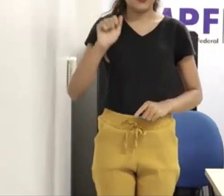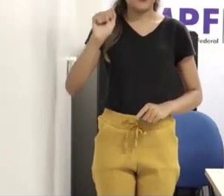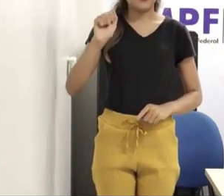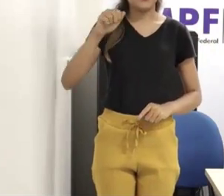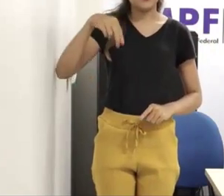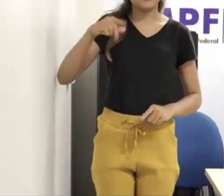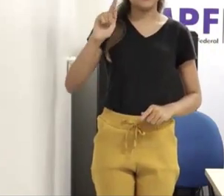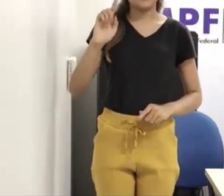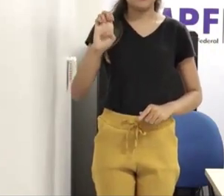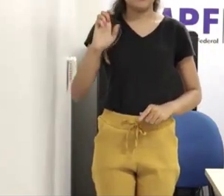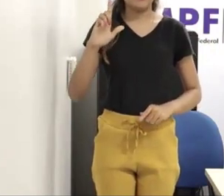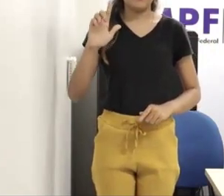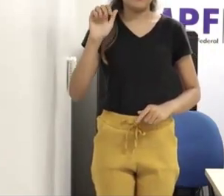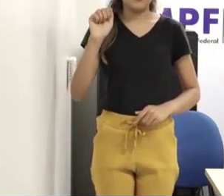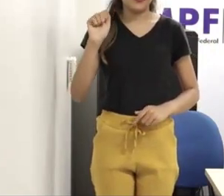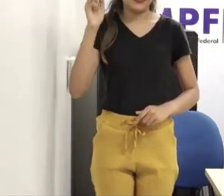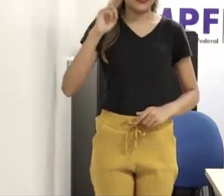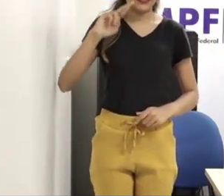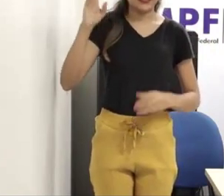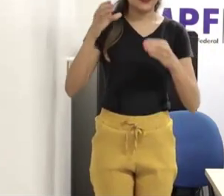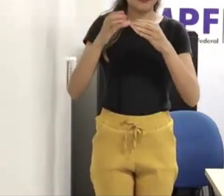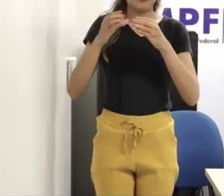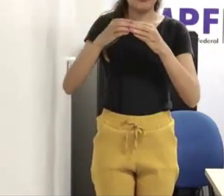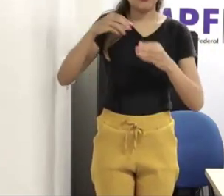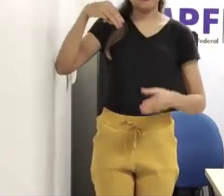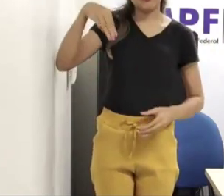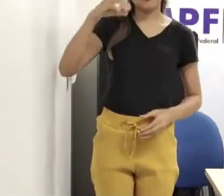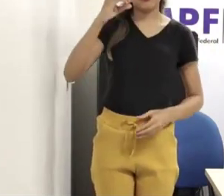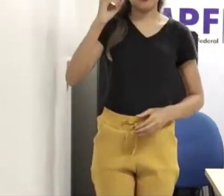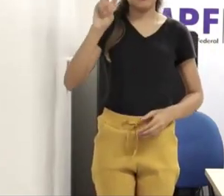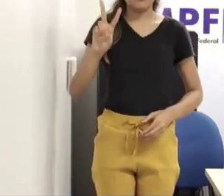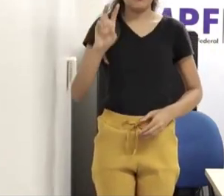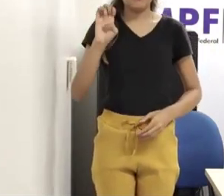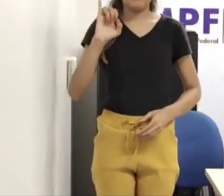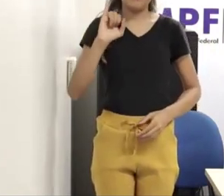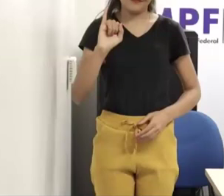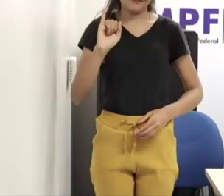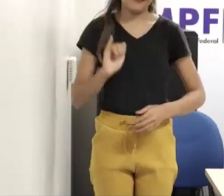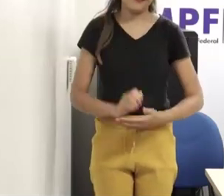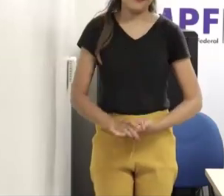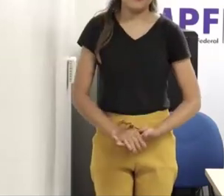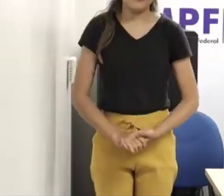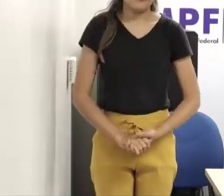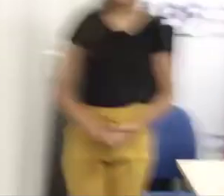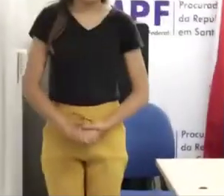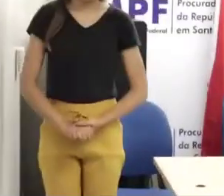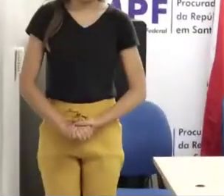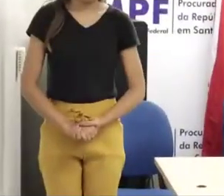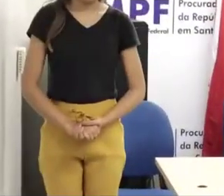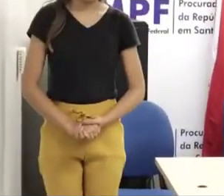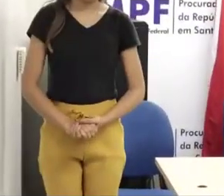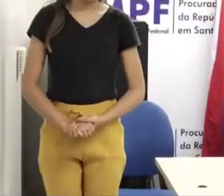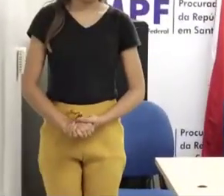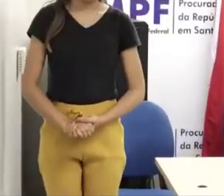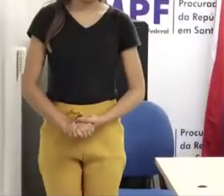coordenação do Movei, Movimento pela Educação Inclusiva, servidora pública federal do Ministério Público da União, com atuação